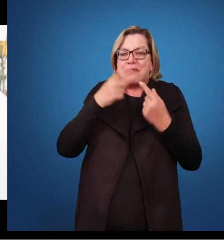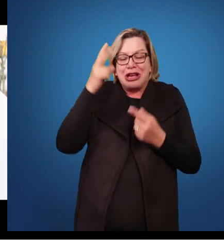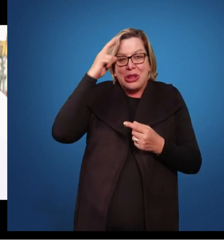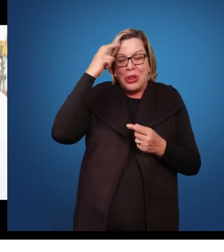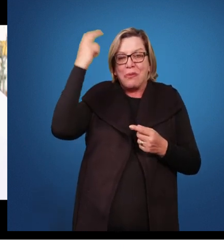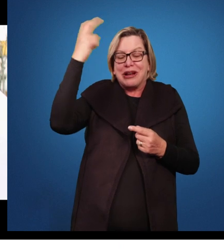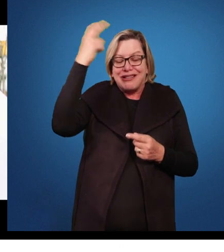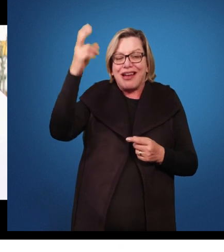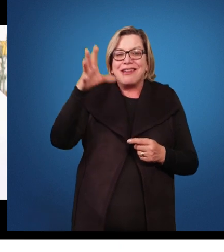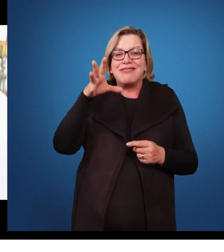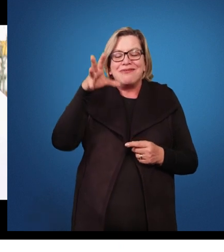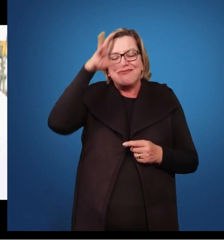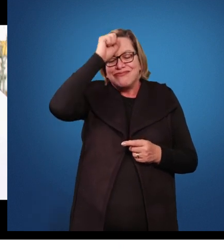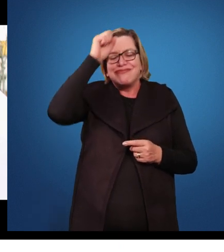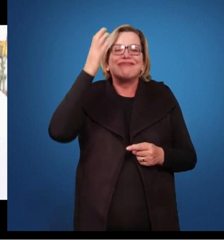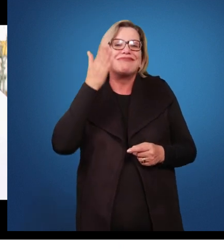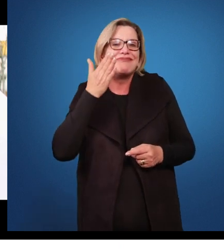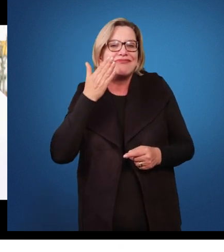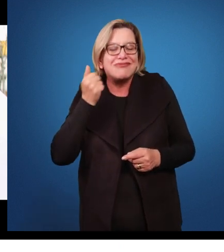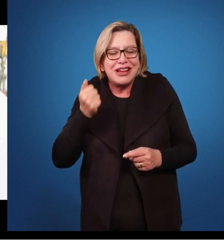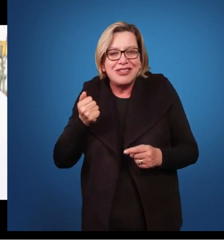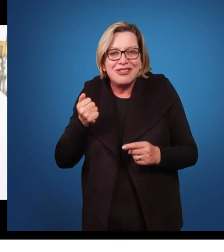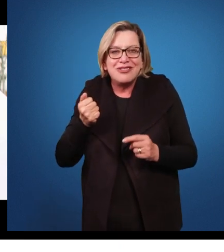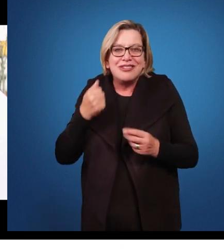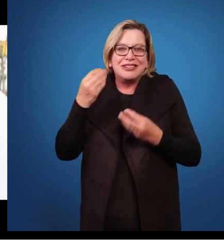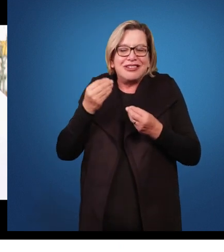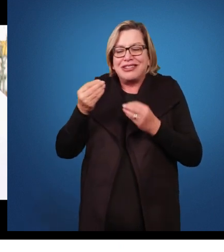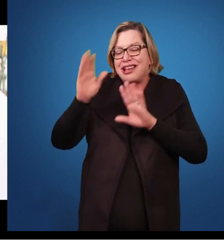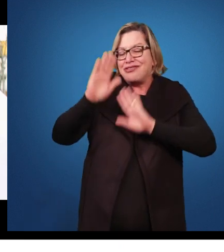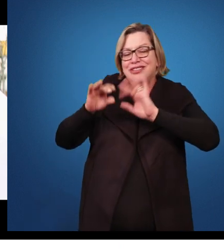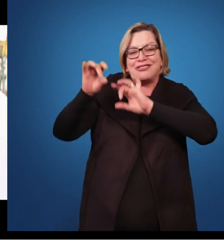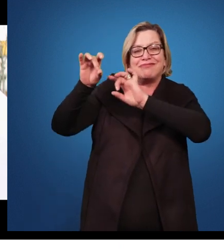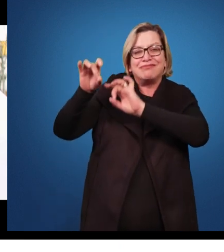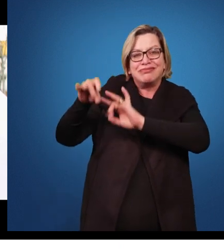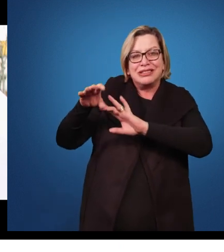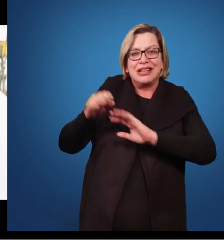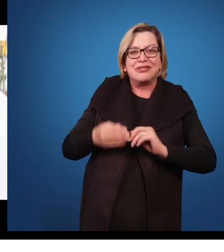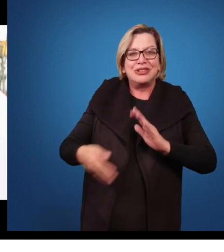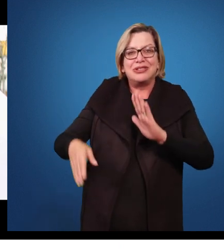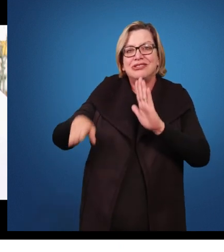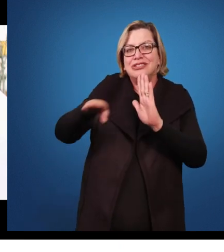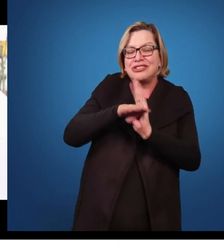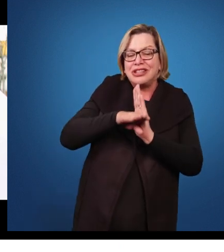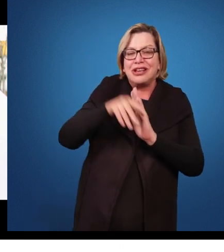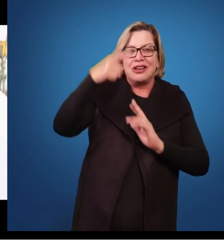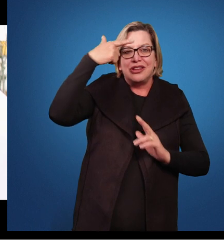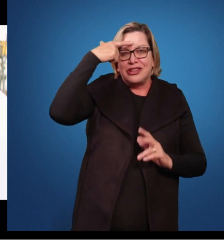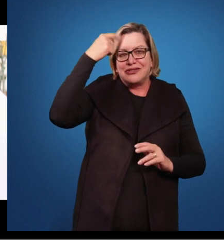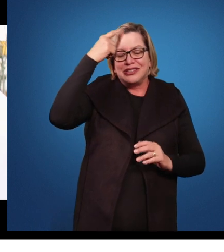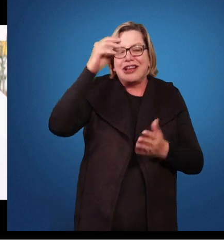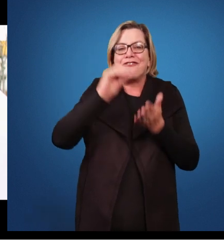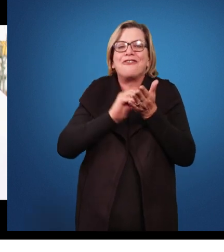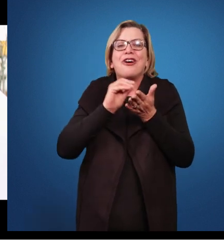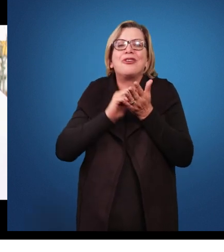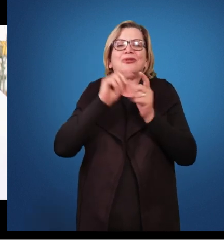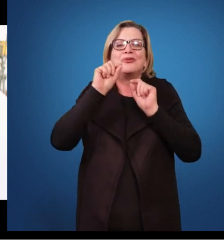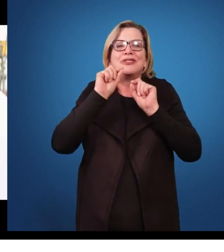Então, quando eles chegam na universidade, eles não têm ainda essa identidade, que nós chamamos, né? Construída,